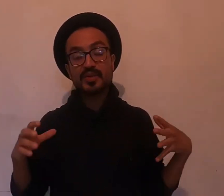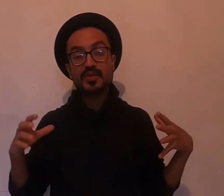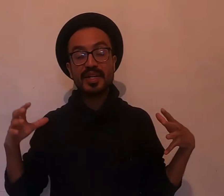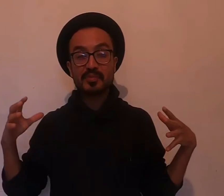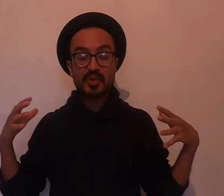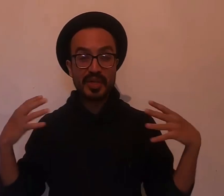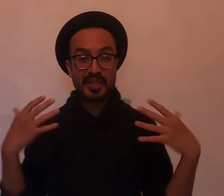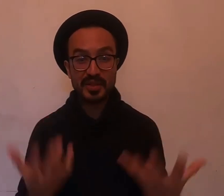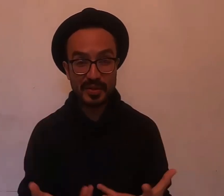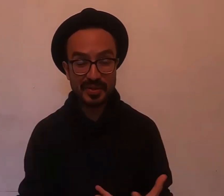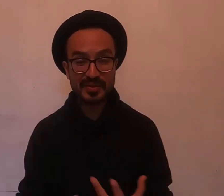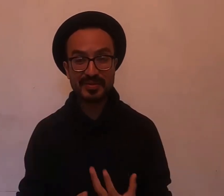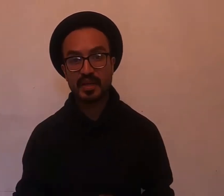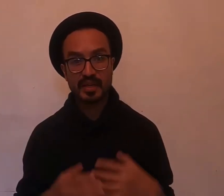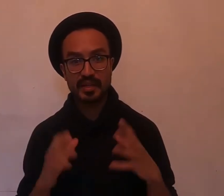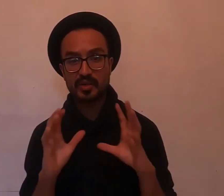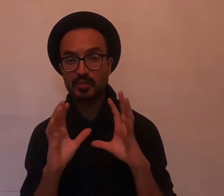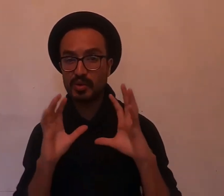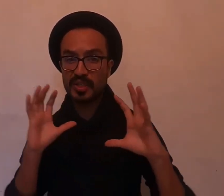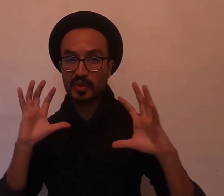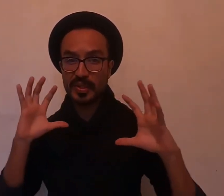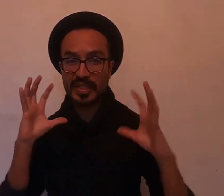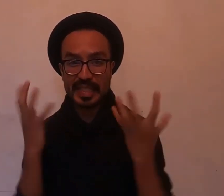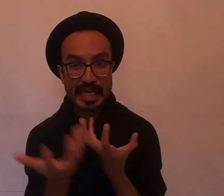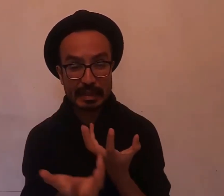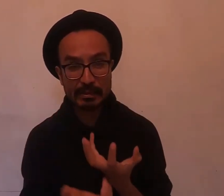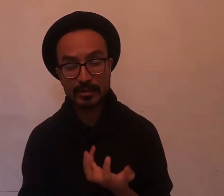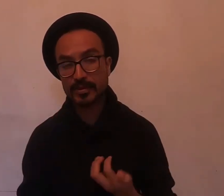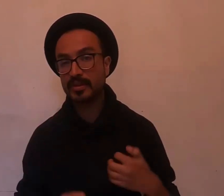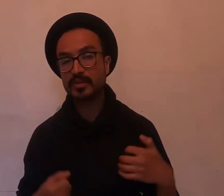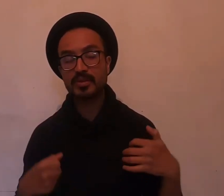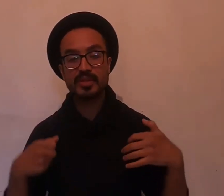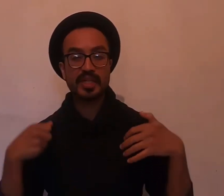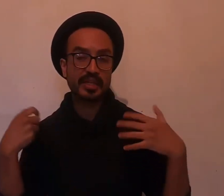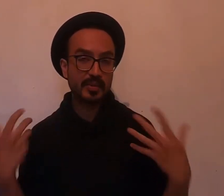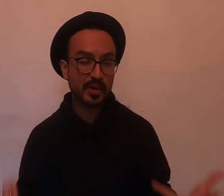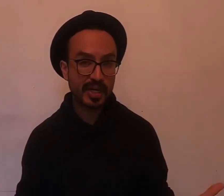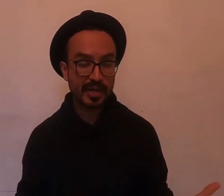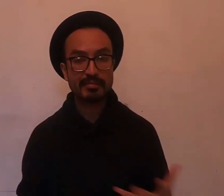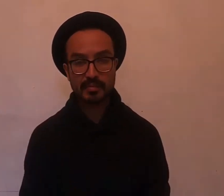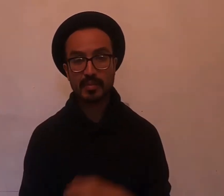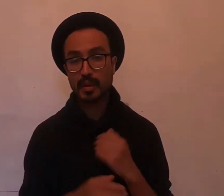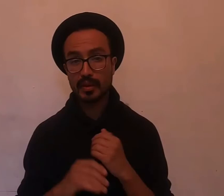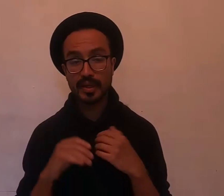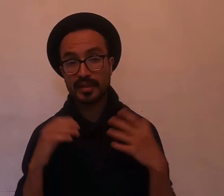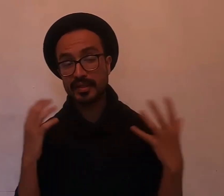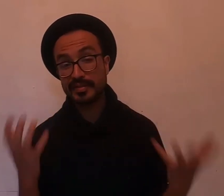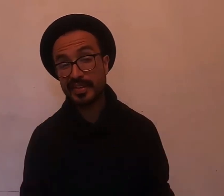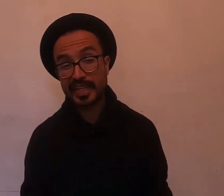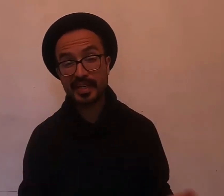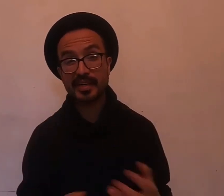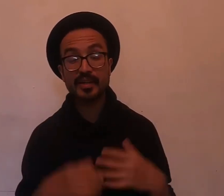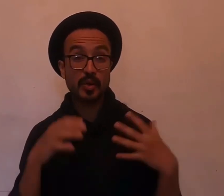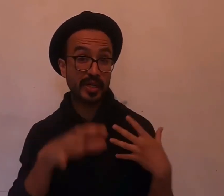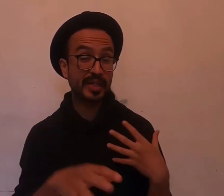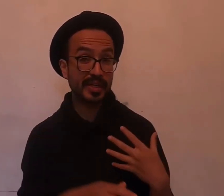una exploración, es un proceso incierto donde uno se equivoca, rectifica, corrige,